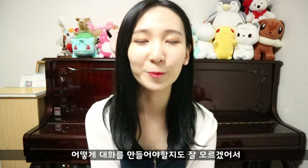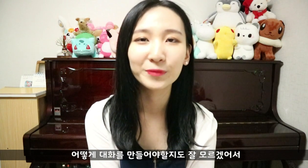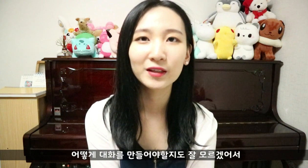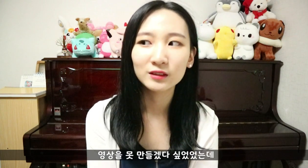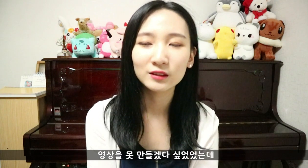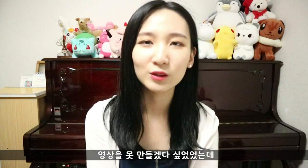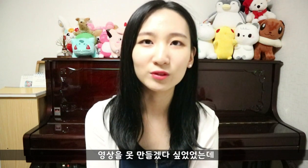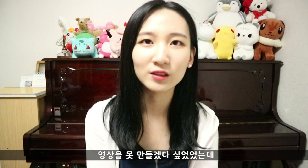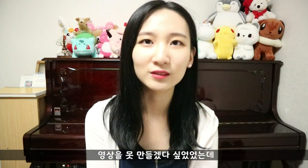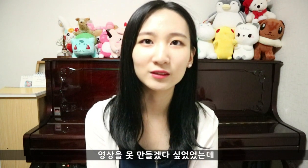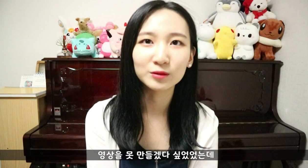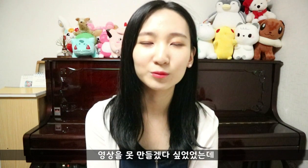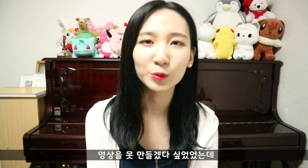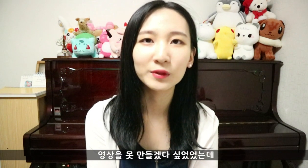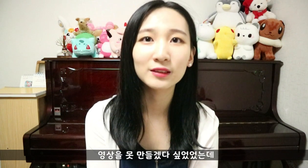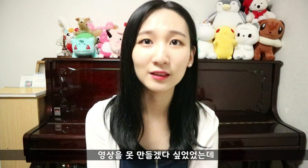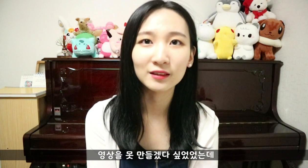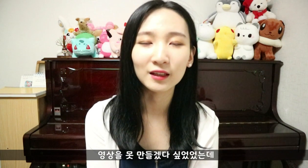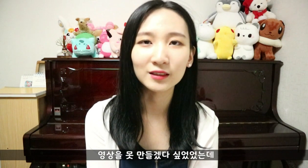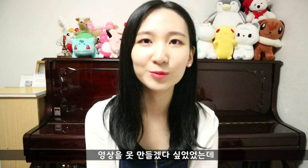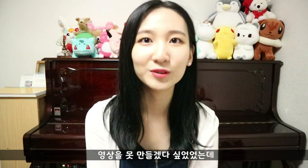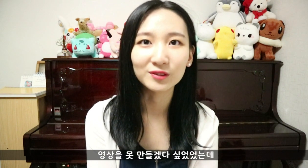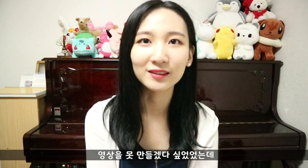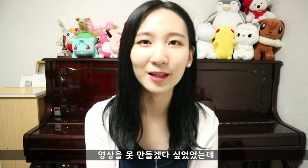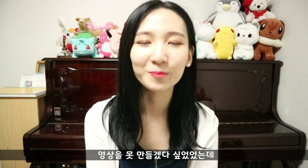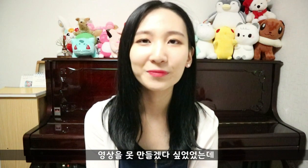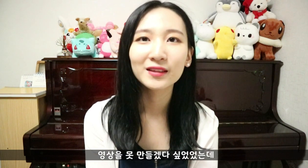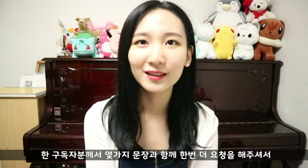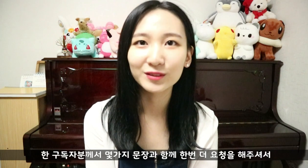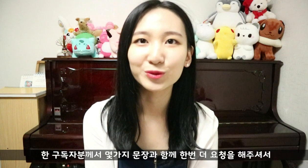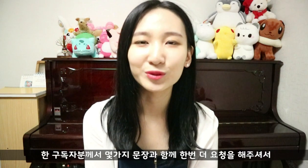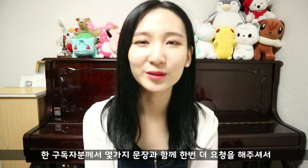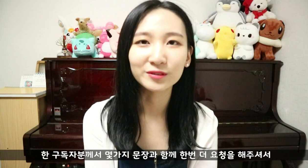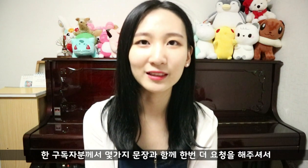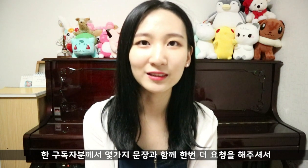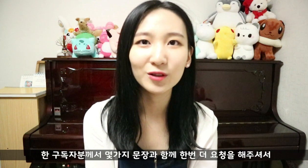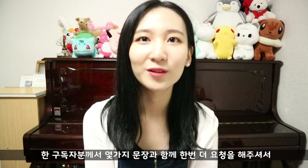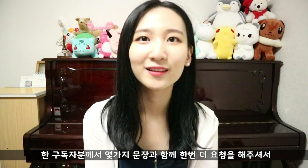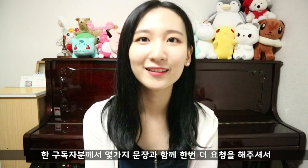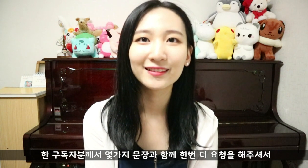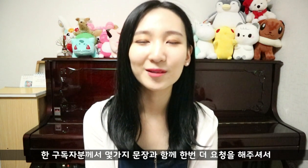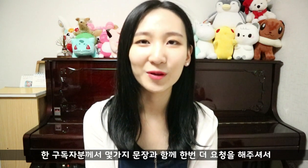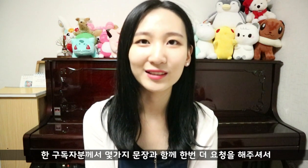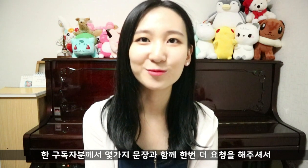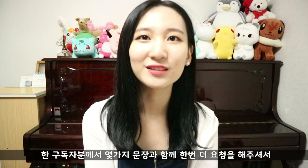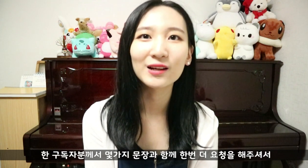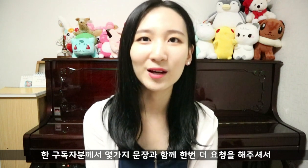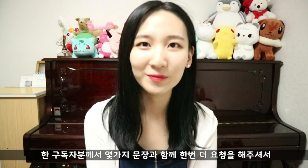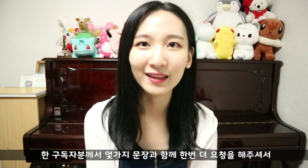영상을 못 만들겠다 싶었었는데 한 구독자분께서 몇 가지 문장과 함께